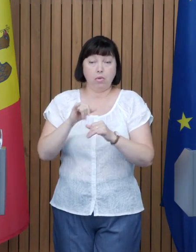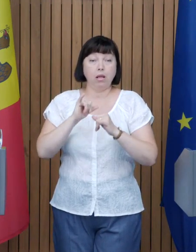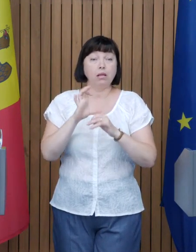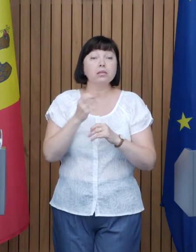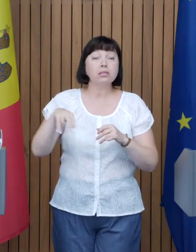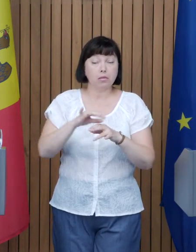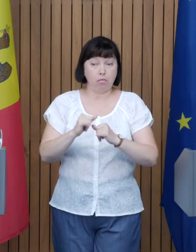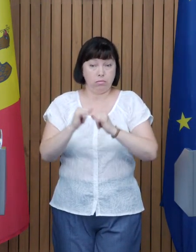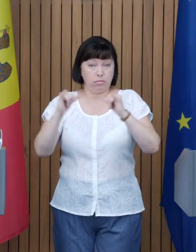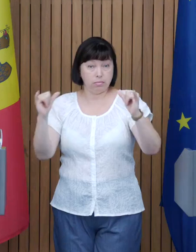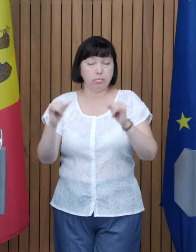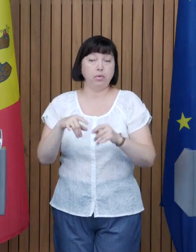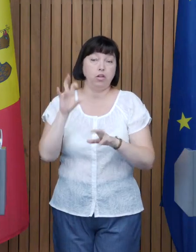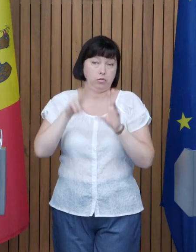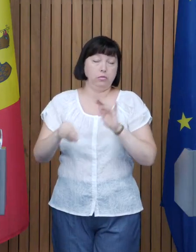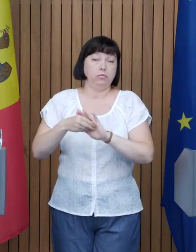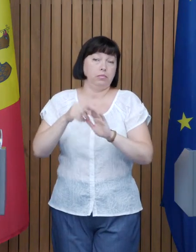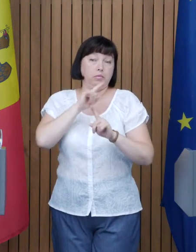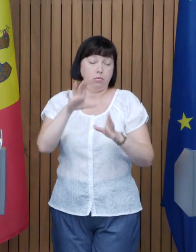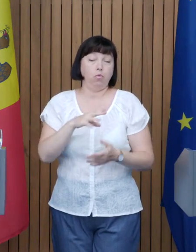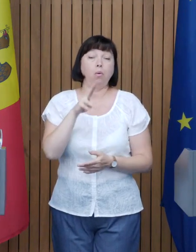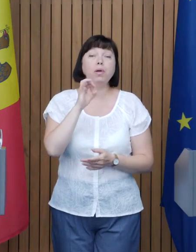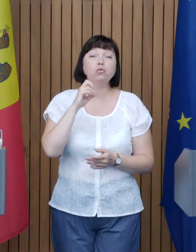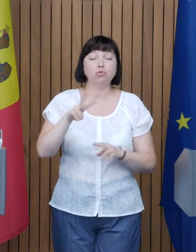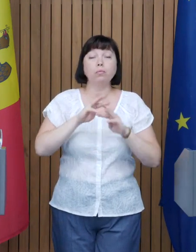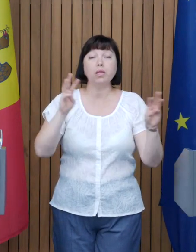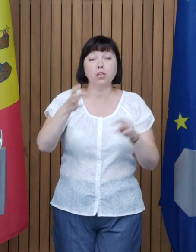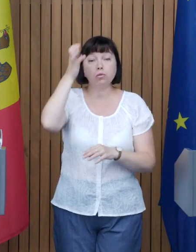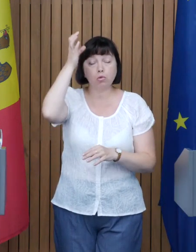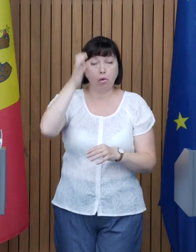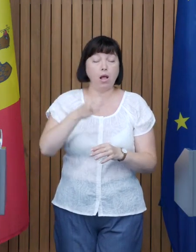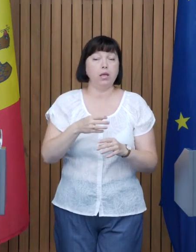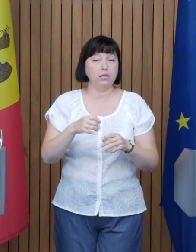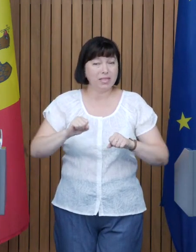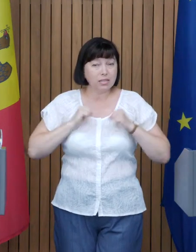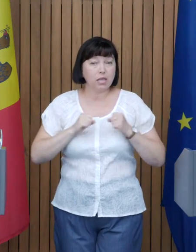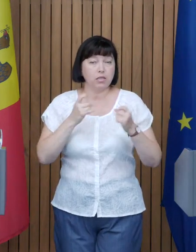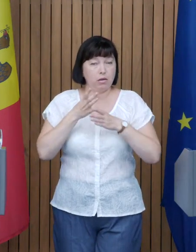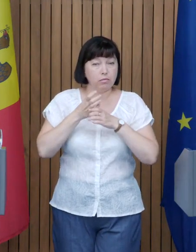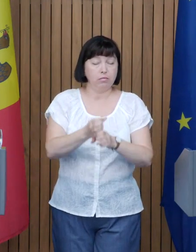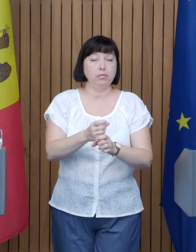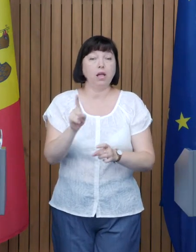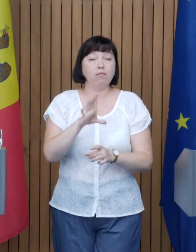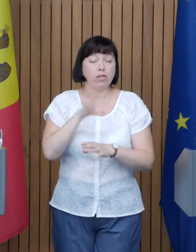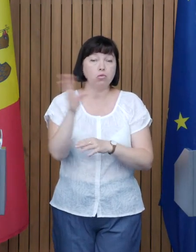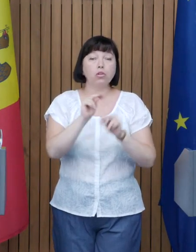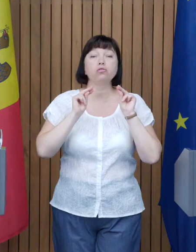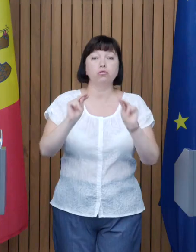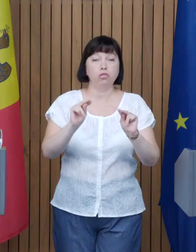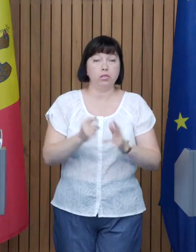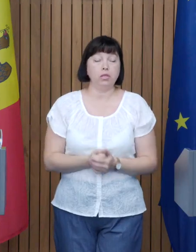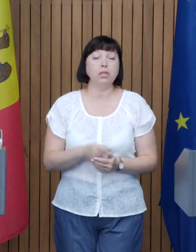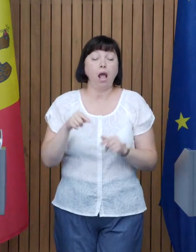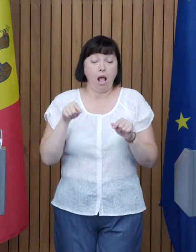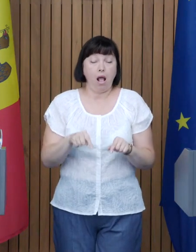Colegul nostru, ministru Părciun, lucrează în acest sens pentru a aduce mai multă integritate în acest sistem Dar trebuie să înțelegem că